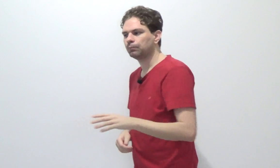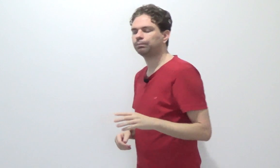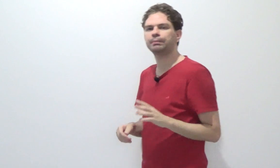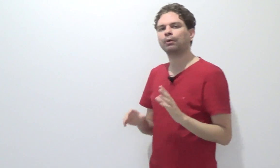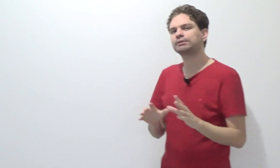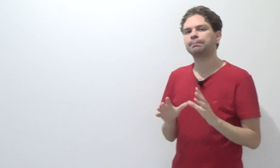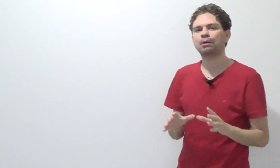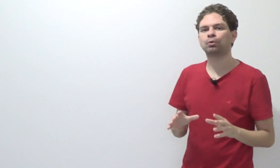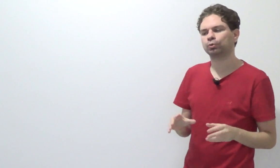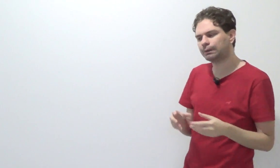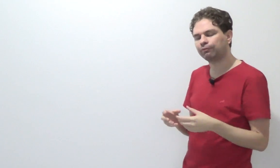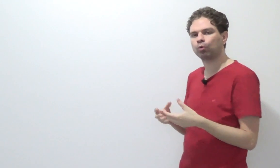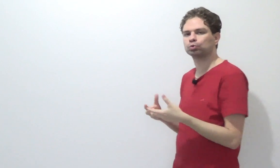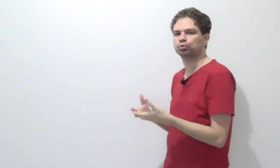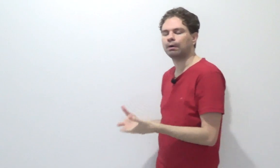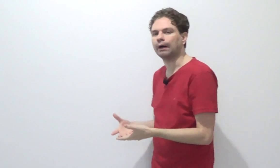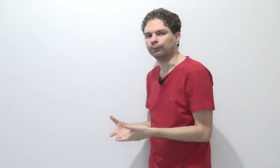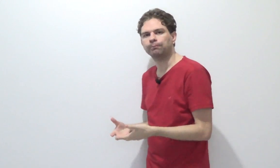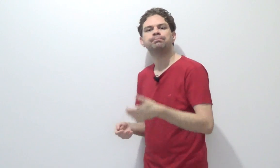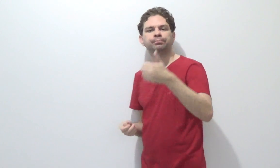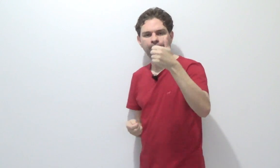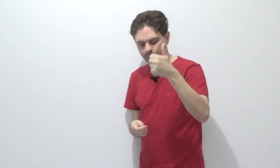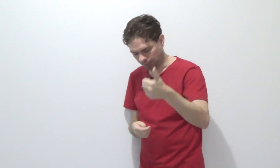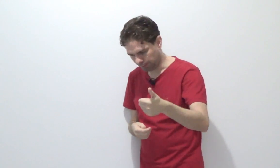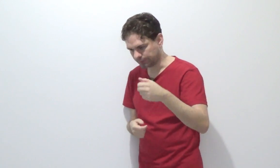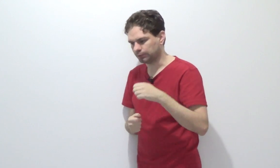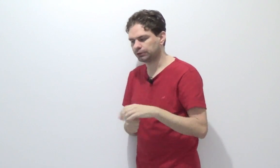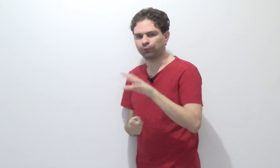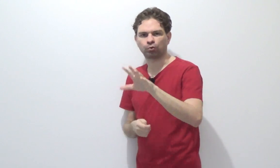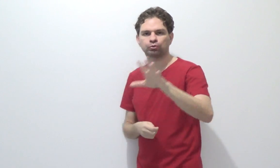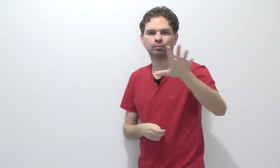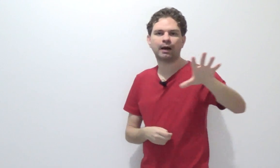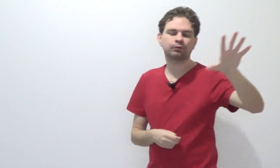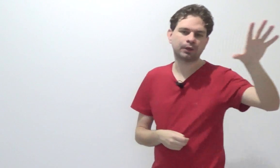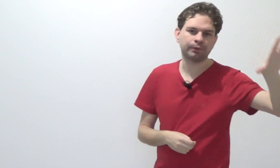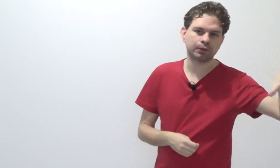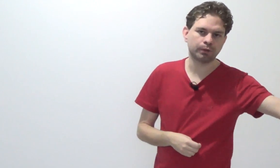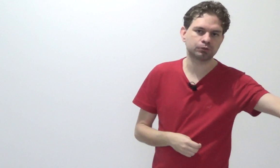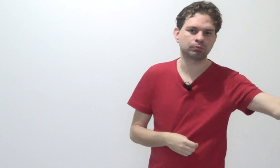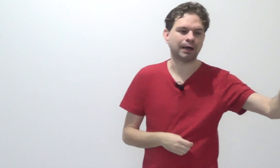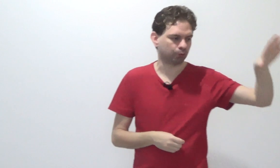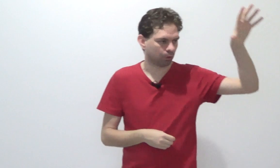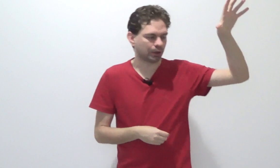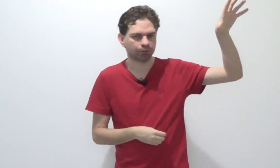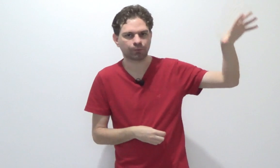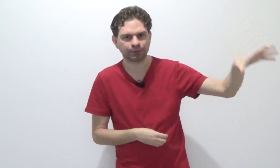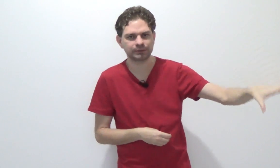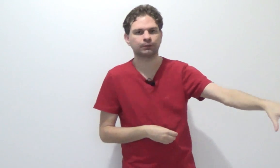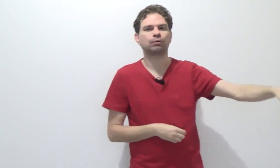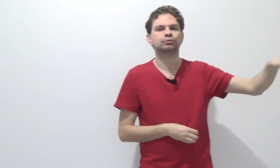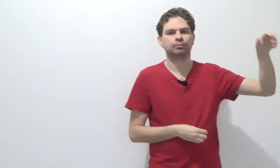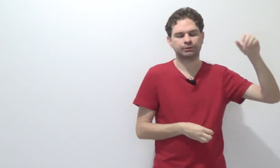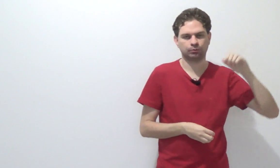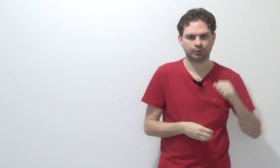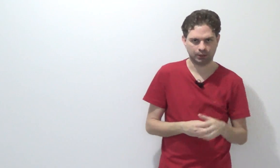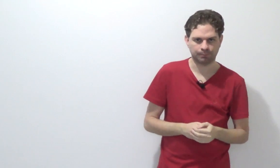Primeiro que você pergunta, o crime foi consumado? Beleza. Se foi consumado, teoria do resultado local que aconteceu a consumação do crime.